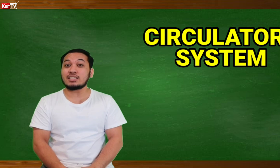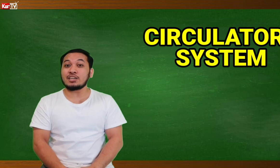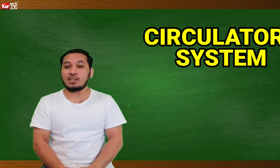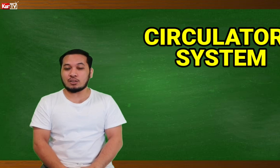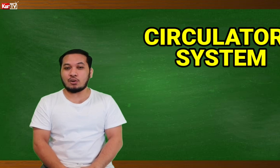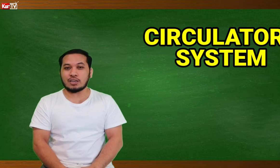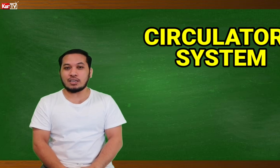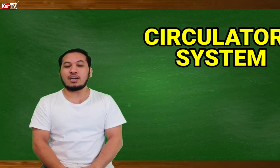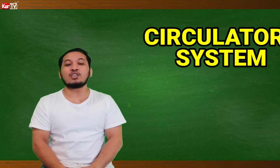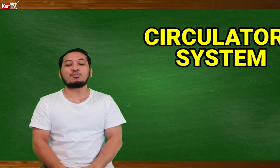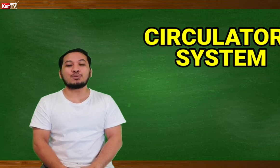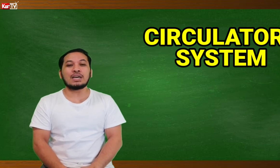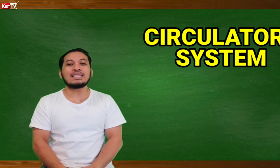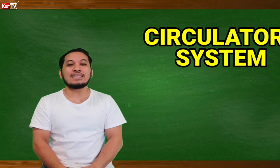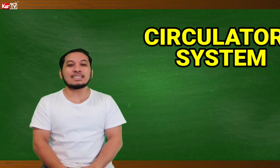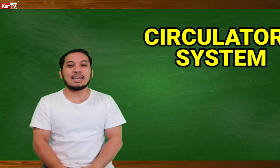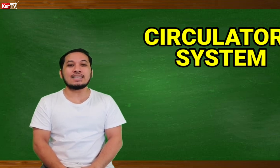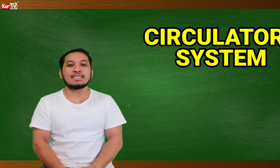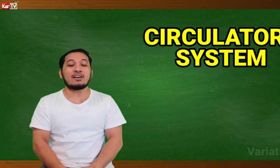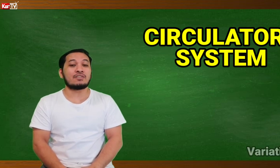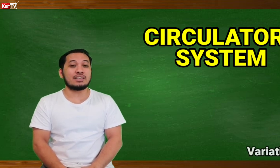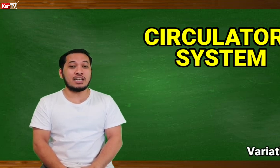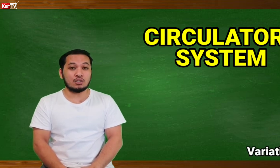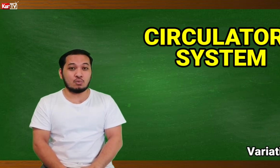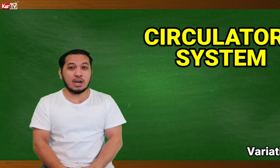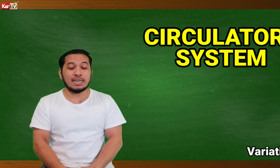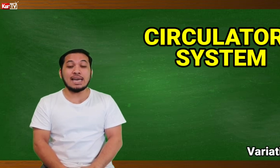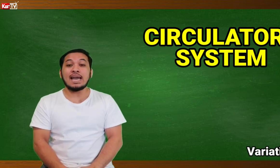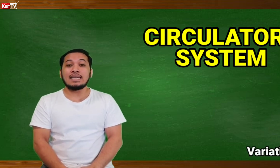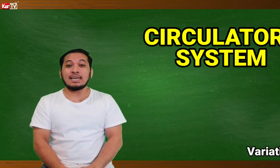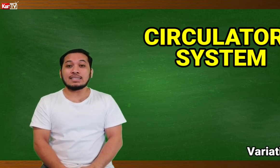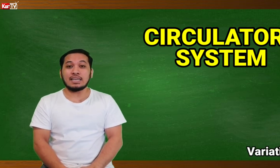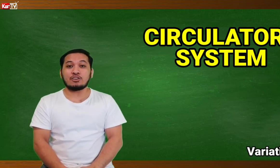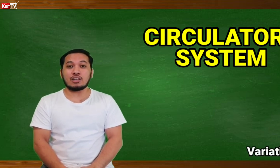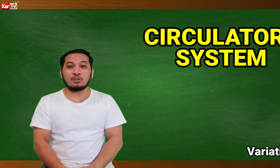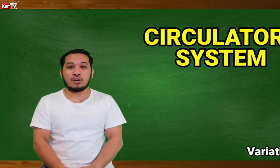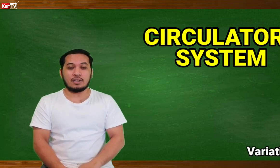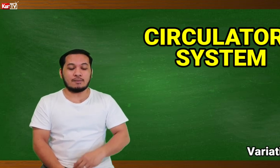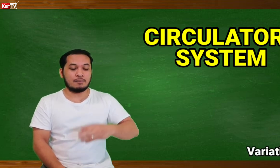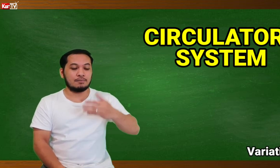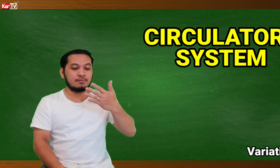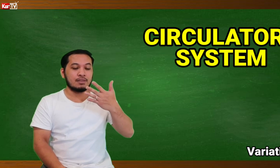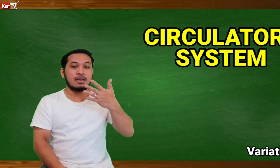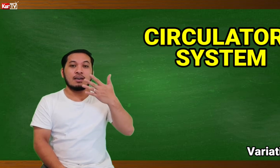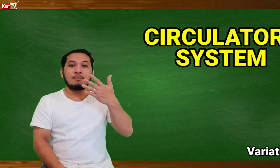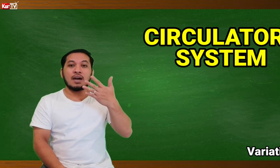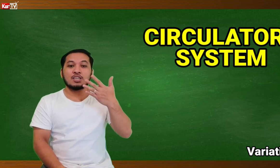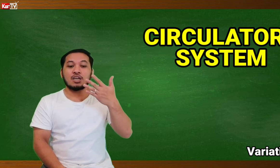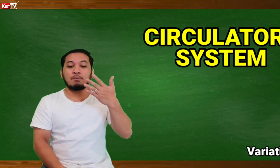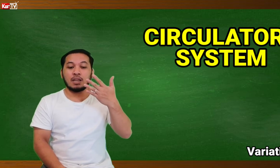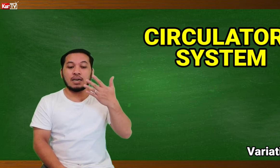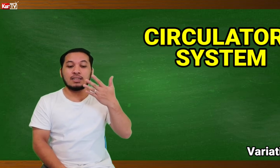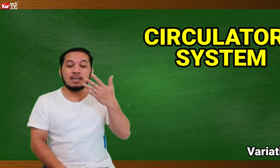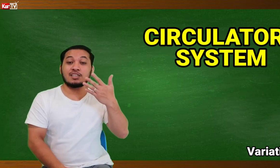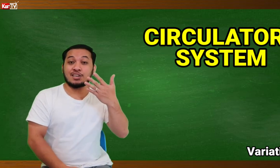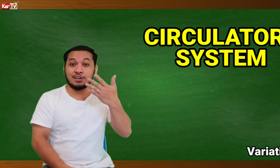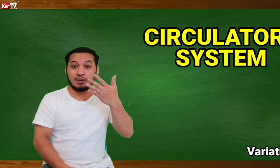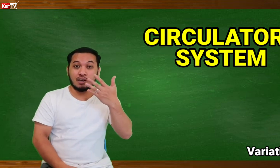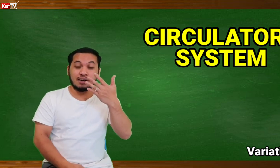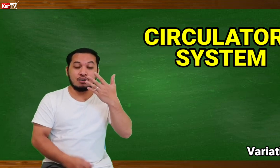CIRCILATORY. Ganito po natin isisenyas ang VARIATION 1 ng CIRCILATORY. PARA SIANG BLOOD, ganito si CIRCULATORY,